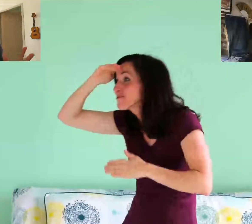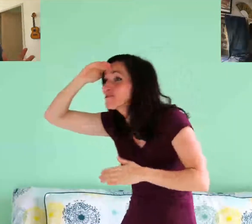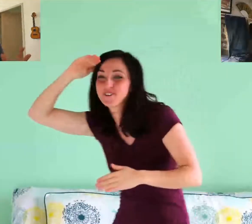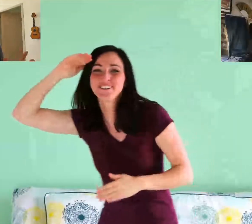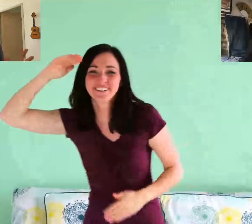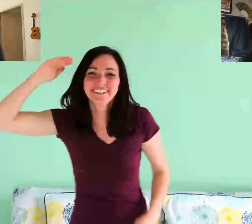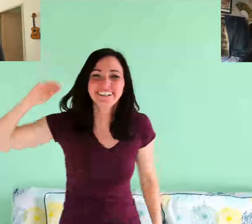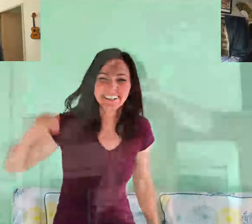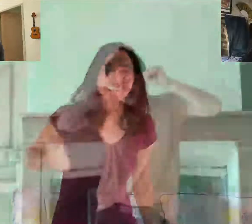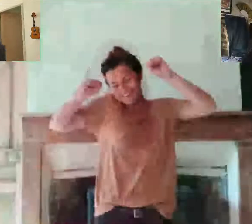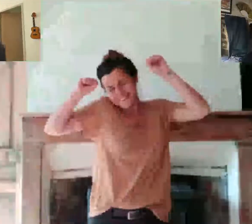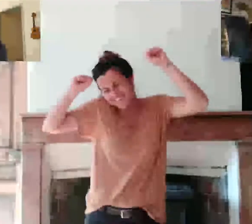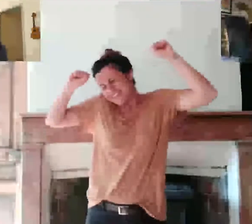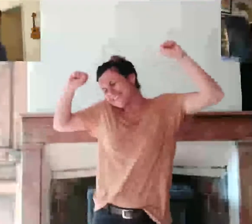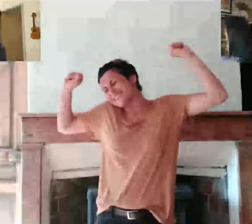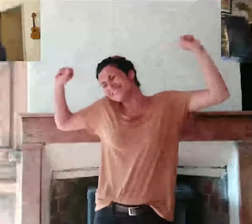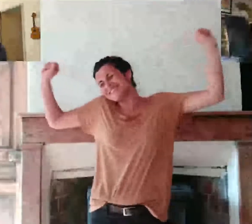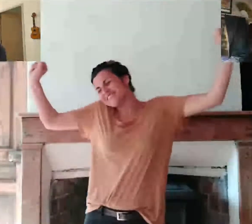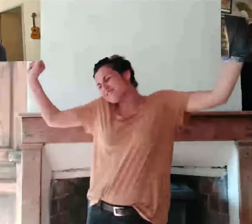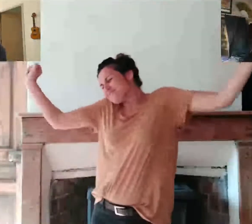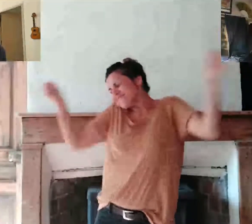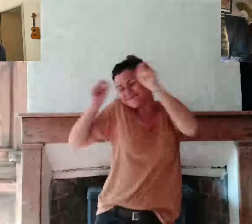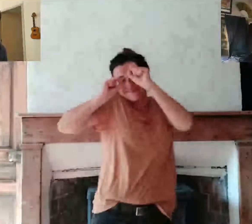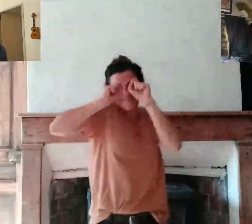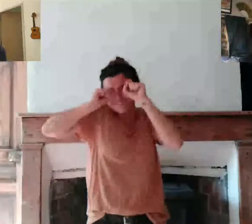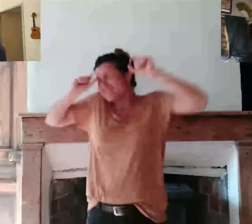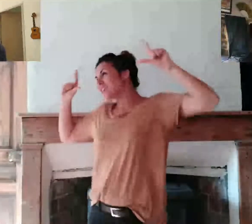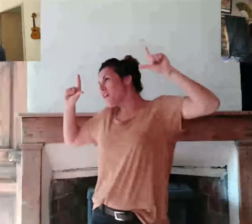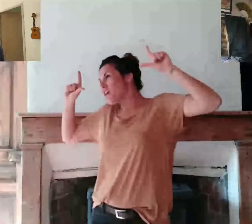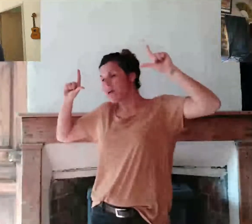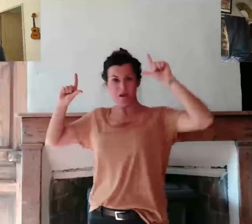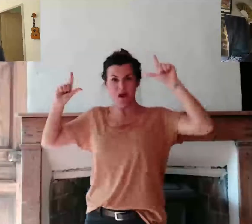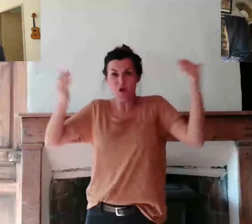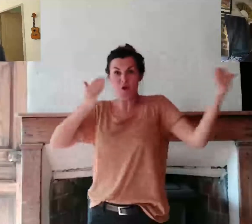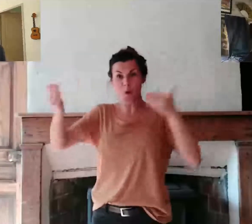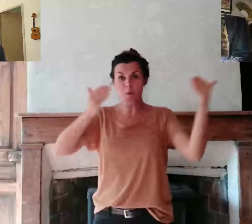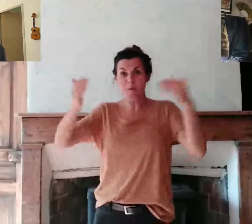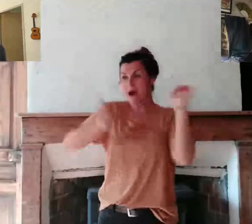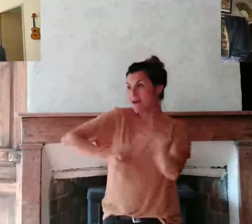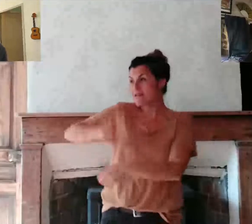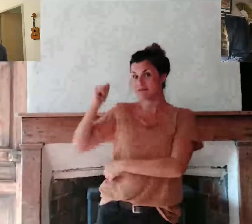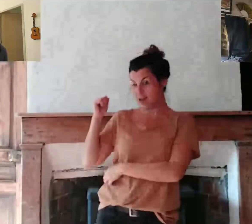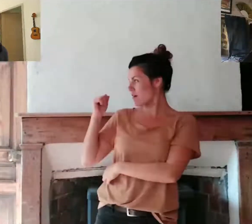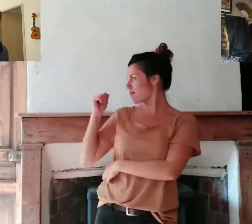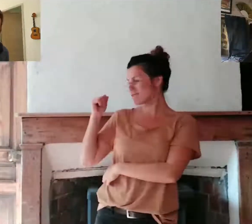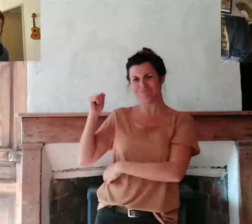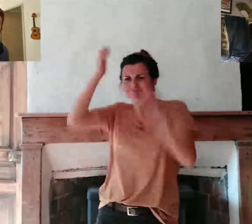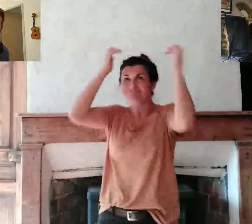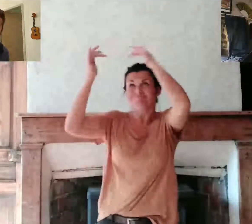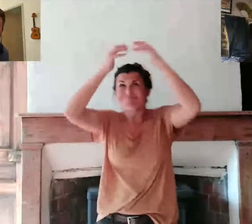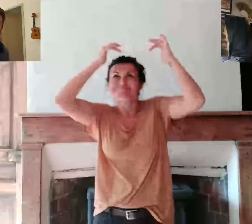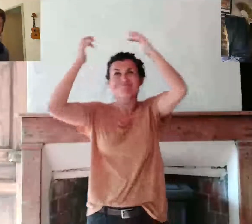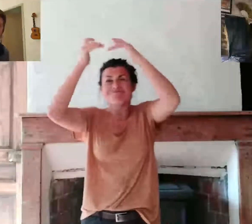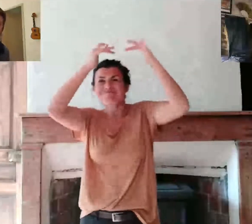Et je me suis réveillé Bien plus riche que la